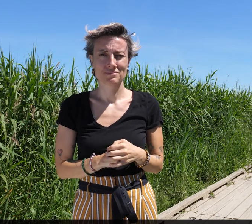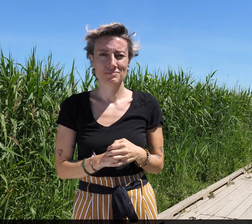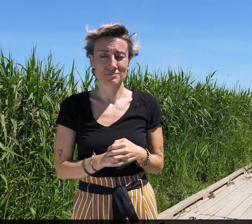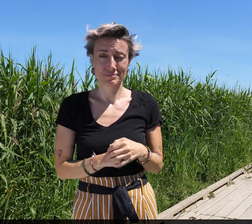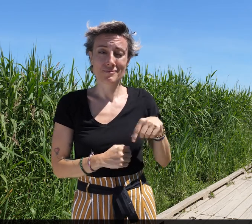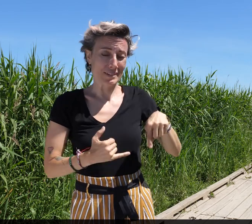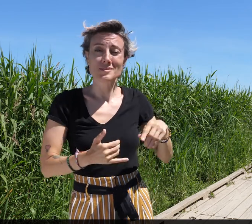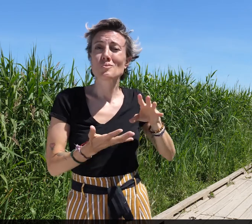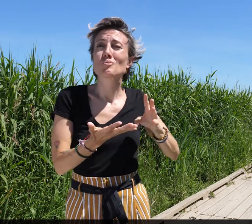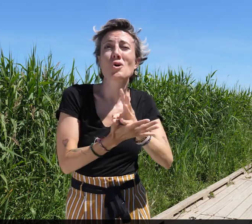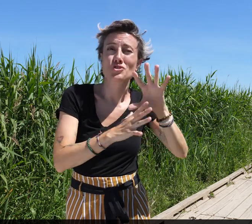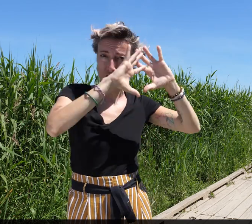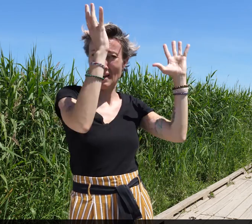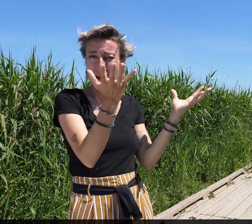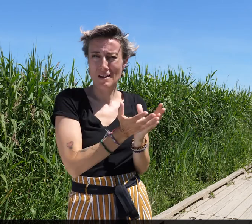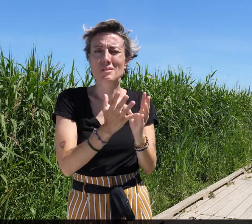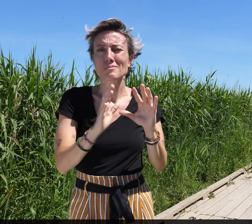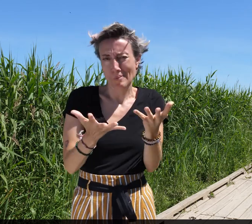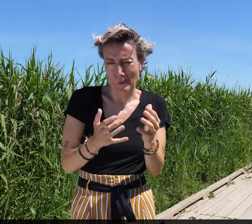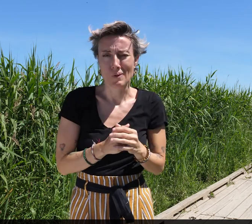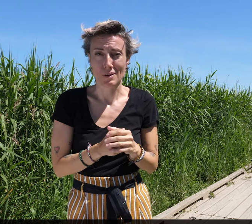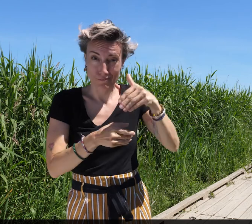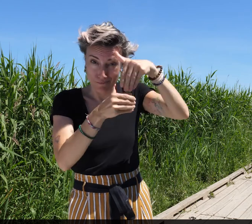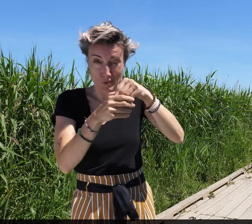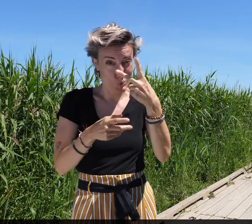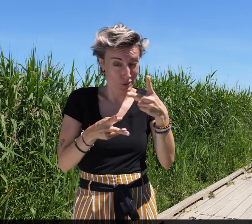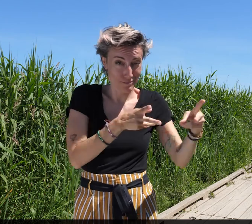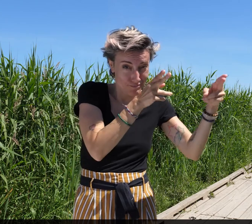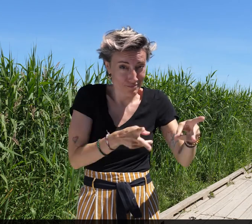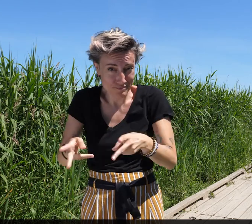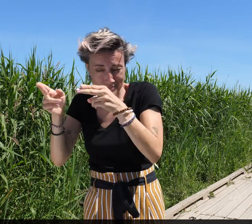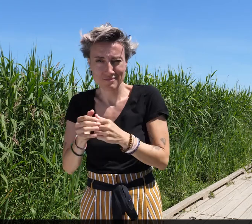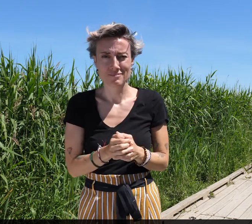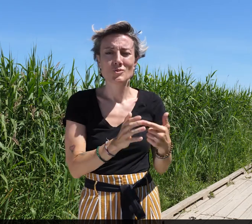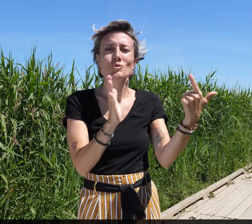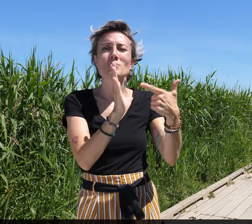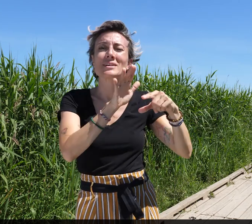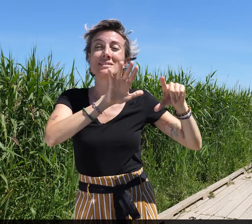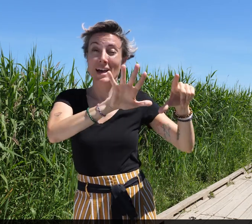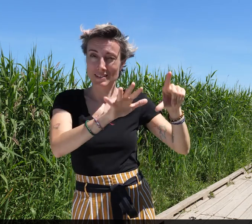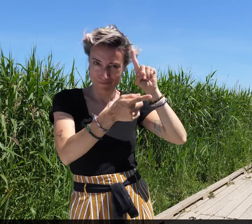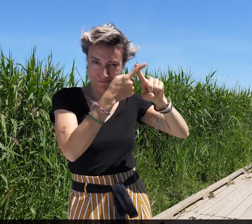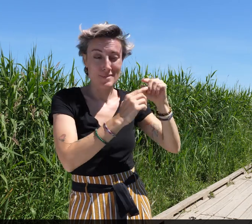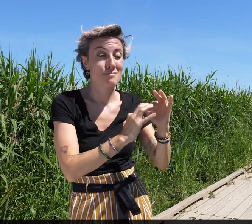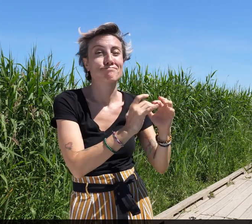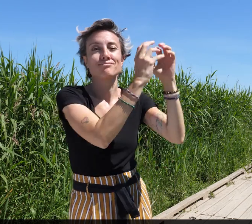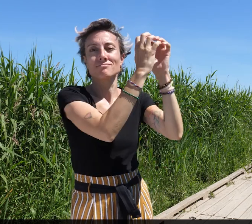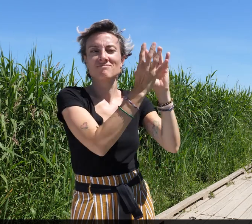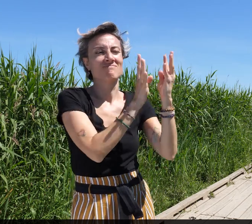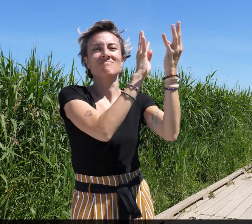Loire. Le projet a été produit en deux phases distinctes. La création de l'Observatoire en